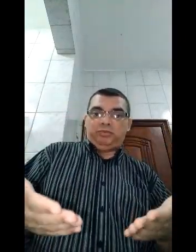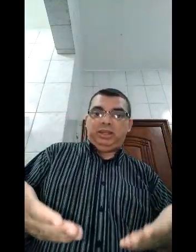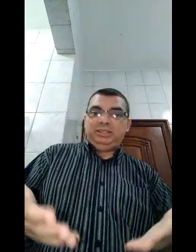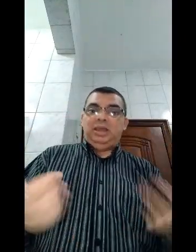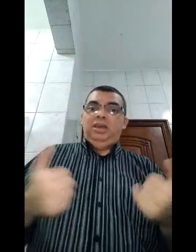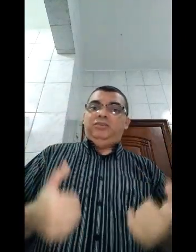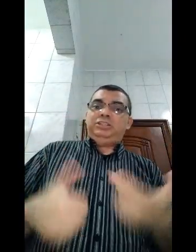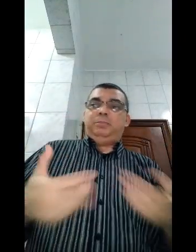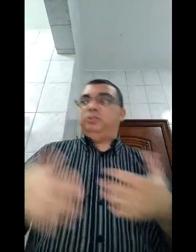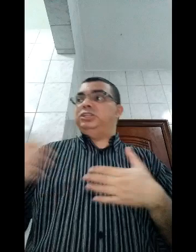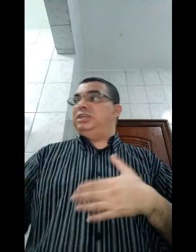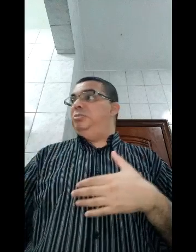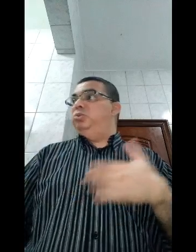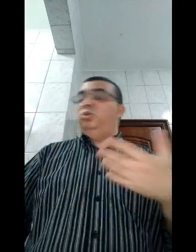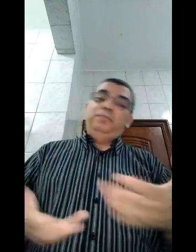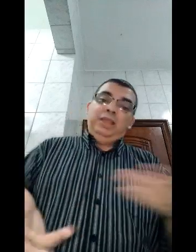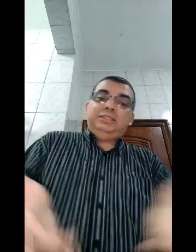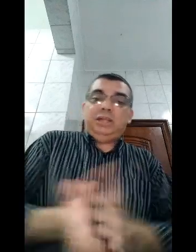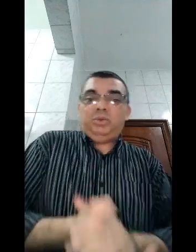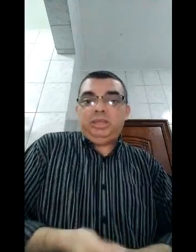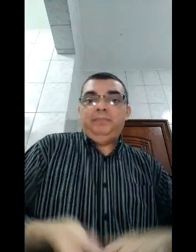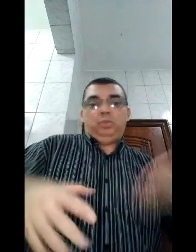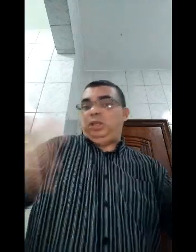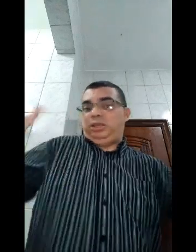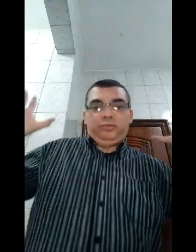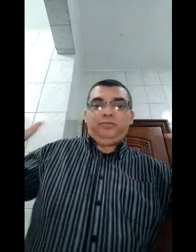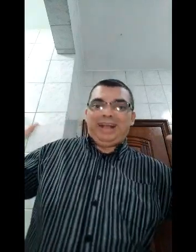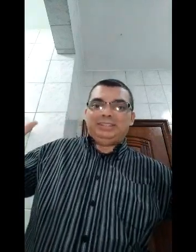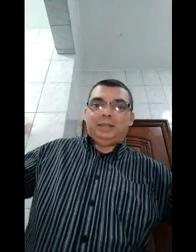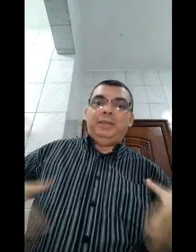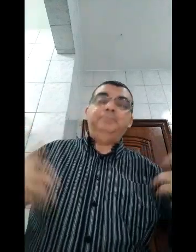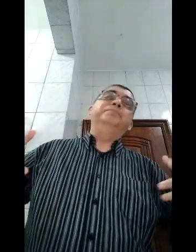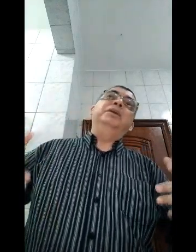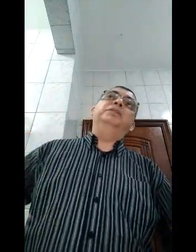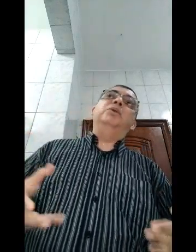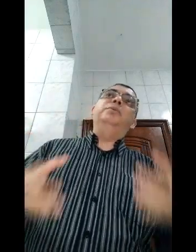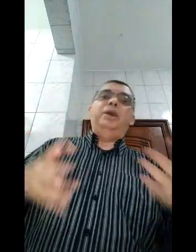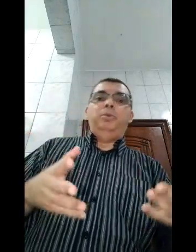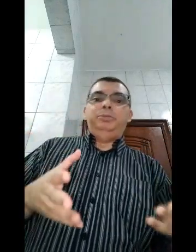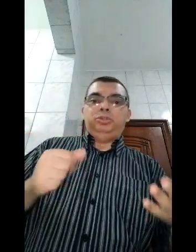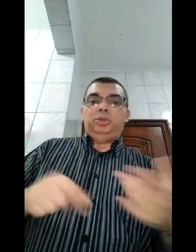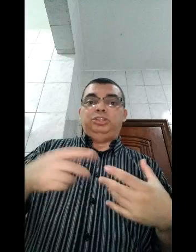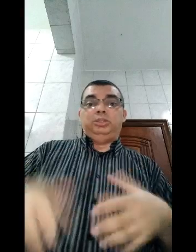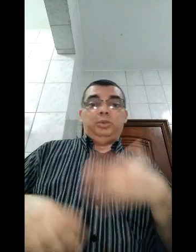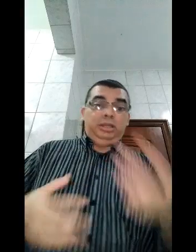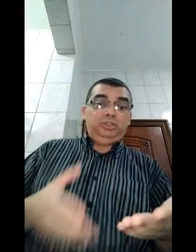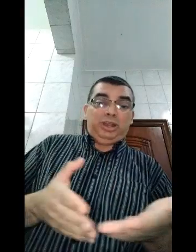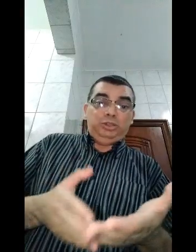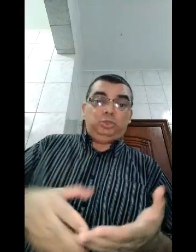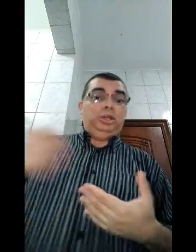referência, vai achar, poxa, se ela mudou, é sinal que tudo aquilo foi farsa, né? Então é o pedido que eu deixo. Então ele ridicularizou